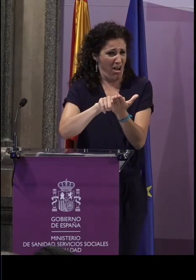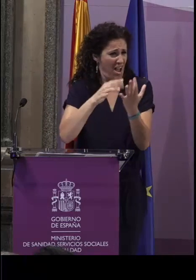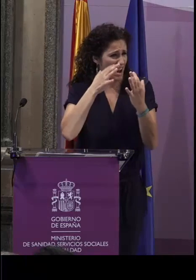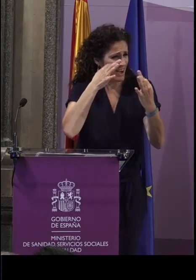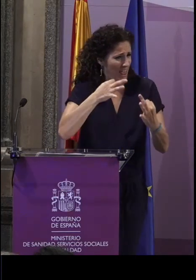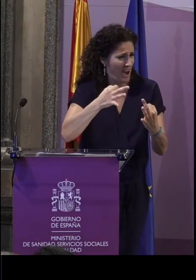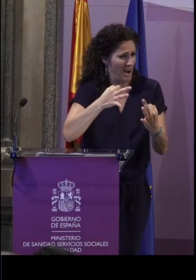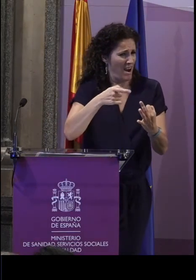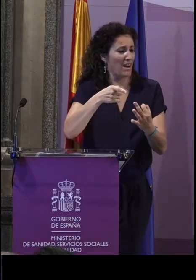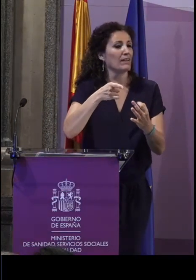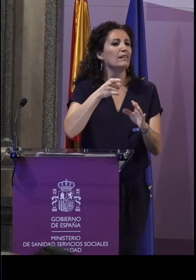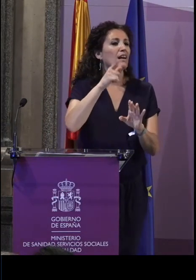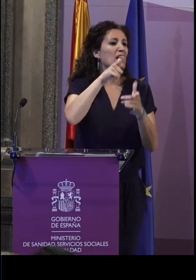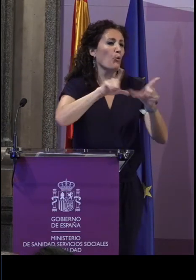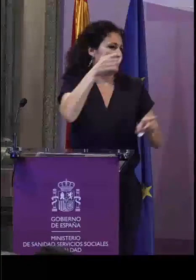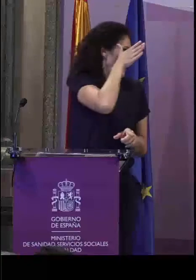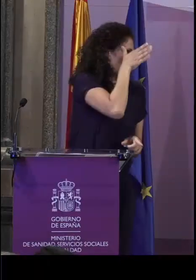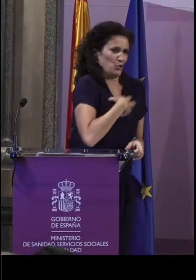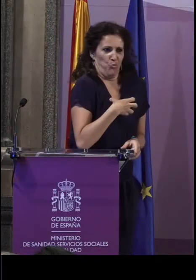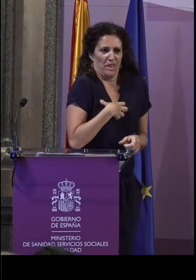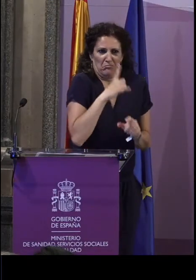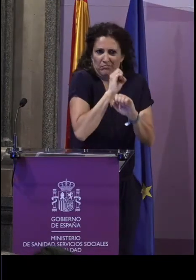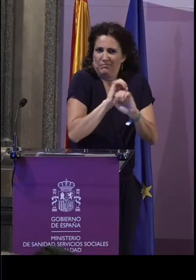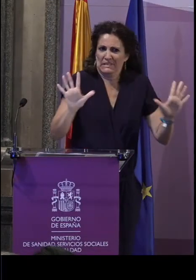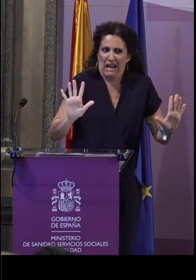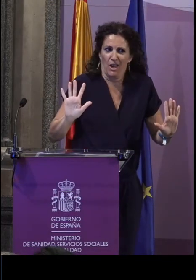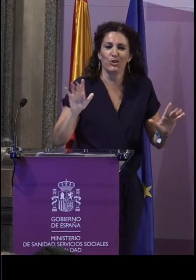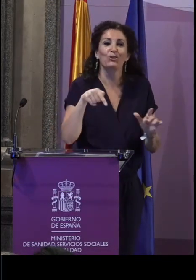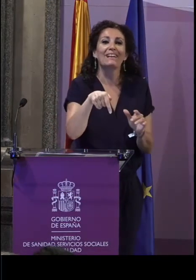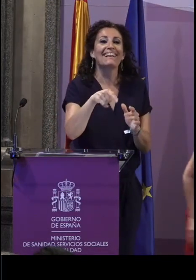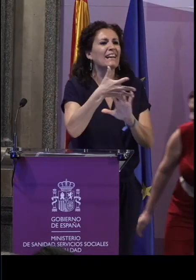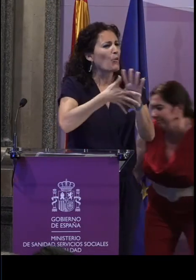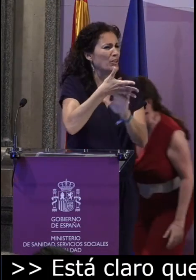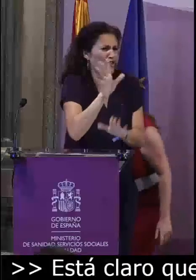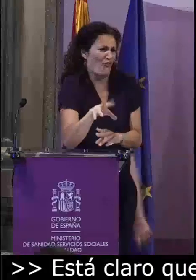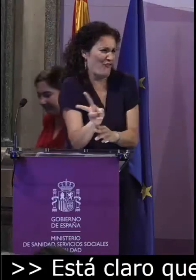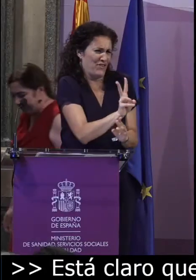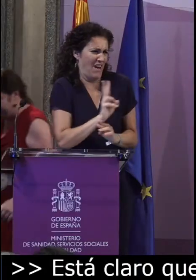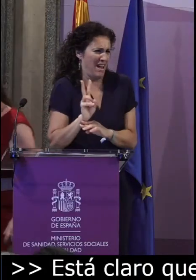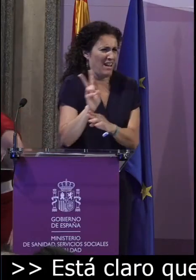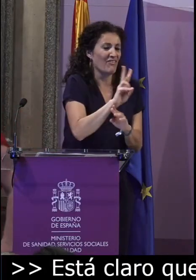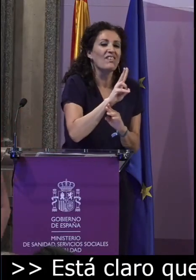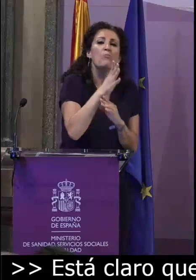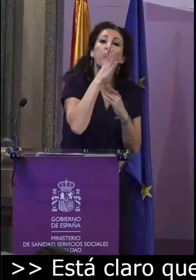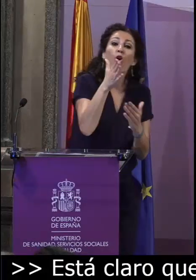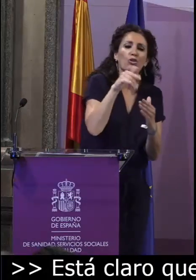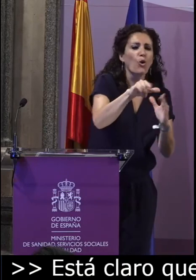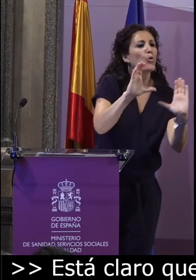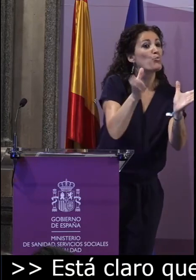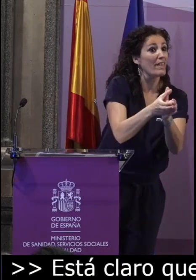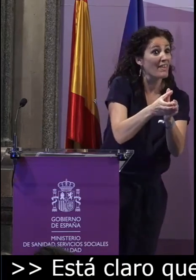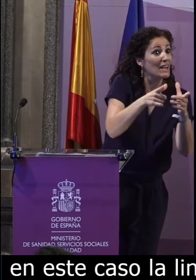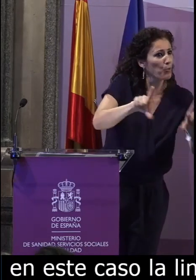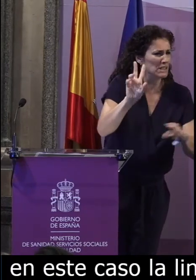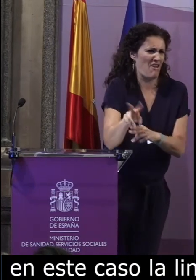que es un uso real de la lengua y en este caso la lingüística no puede permanecer ajena a ese uso real. La